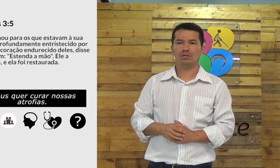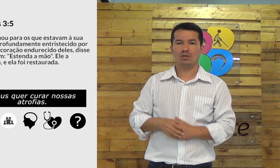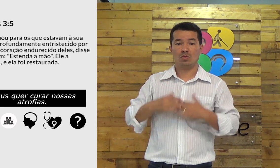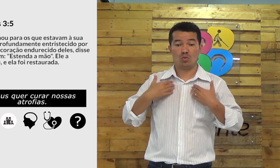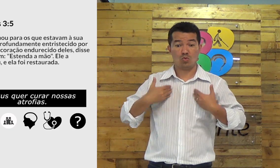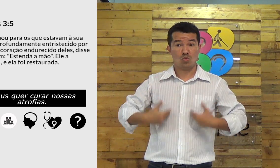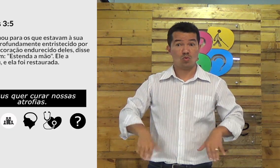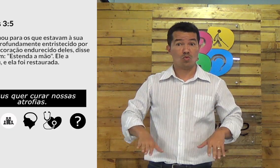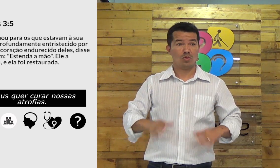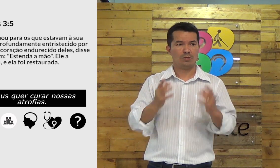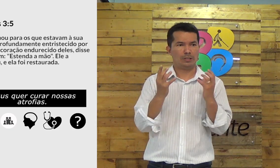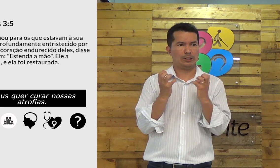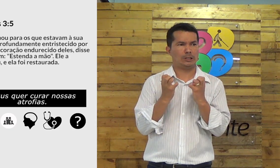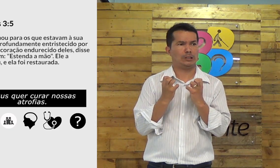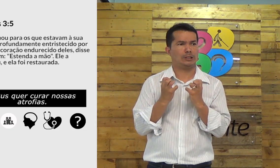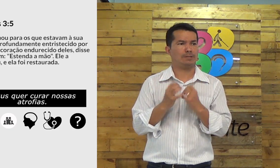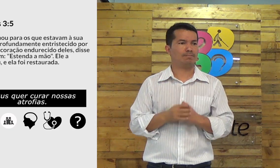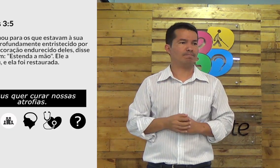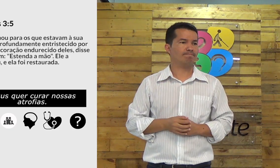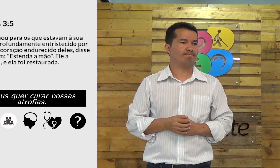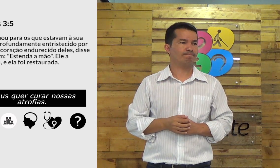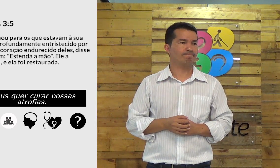corpo atrofiado